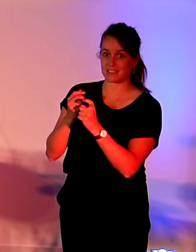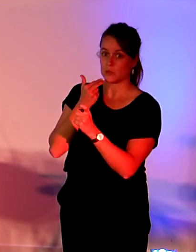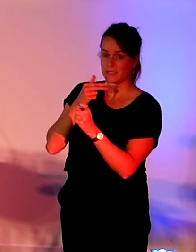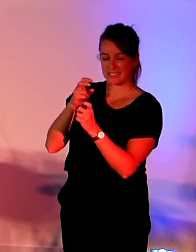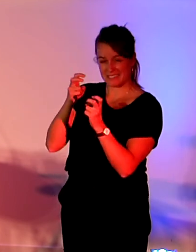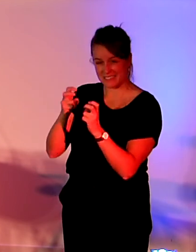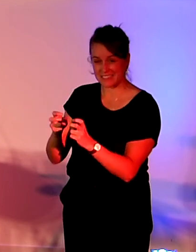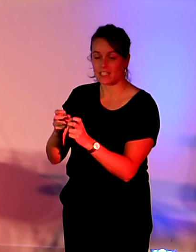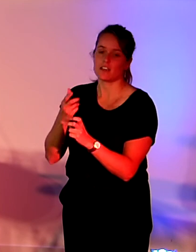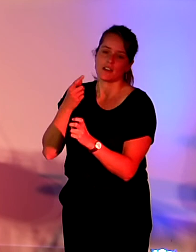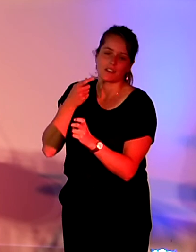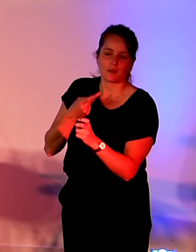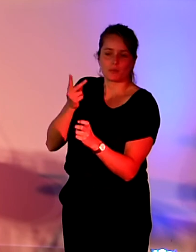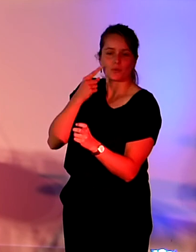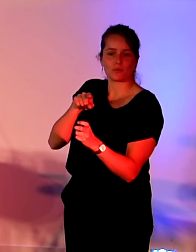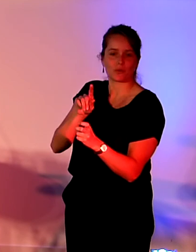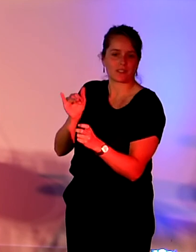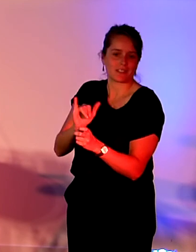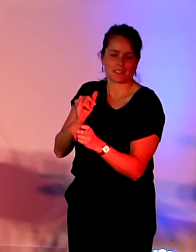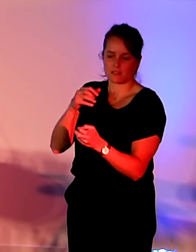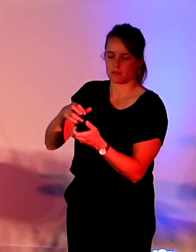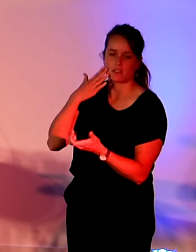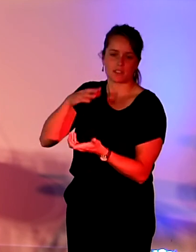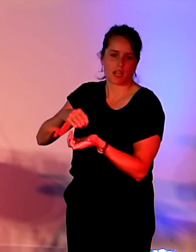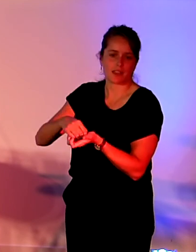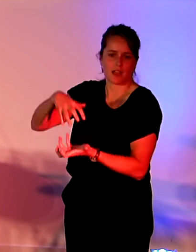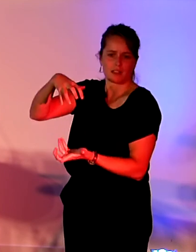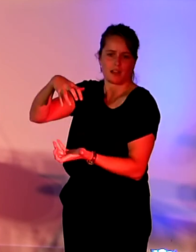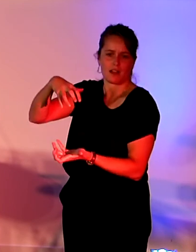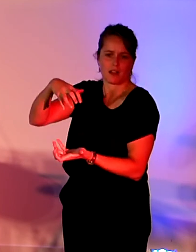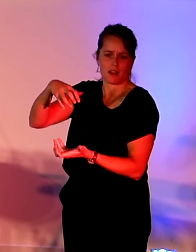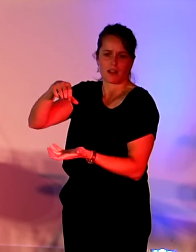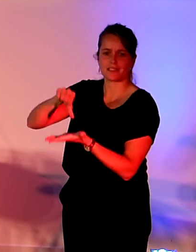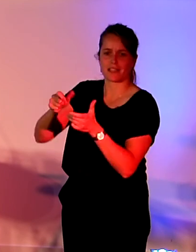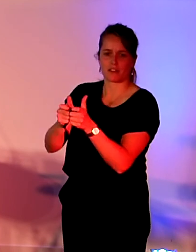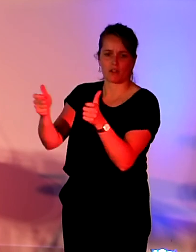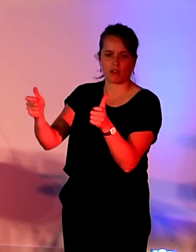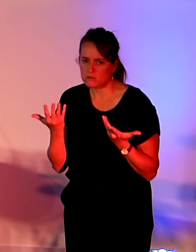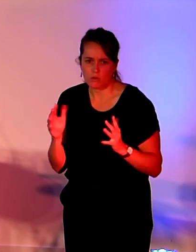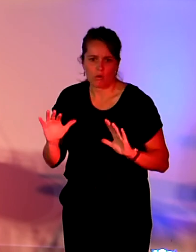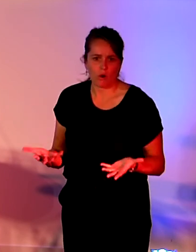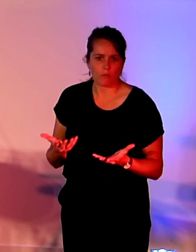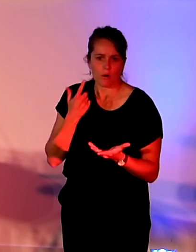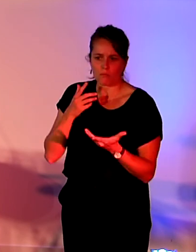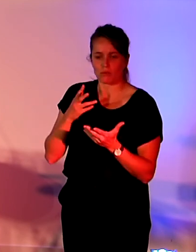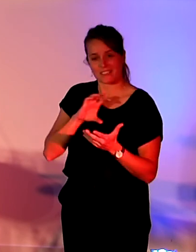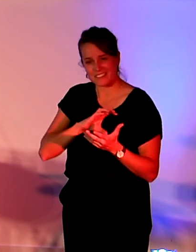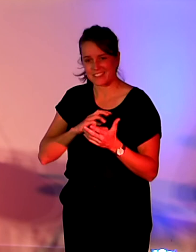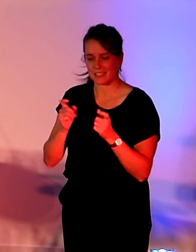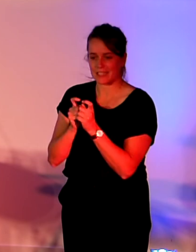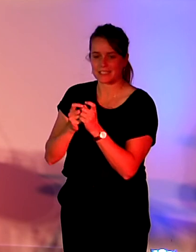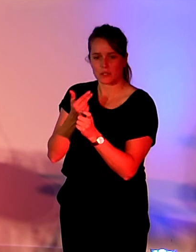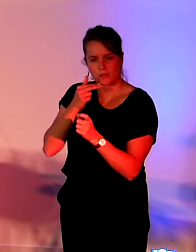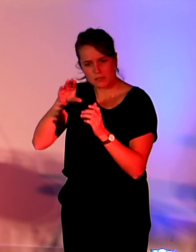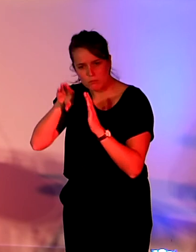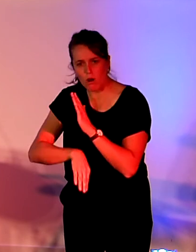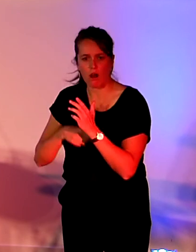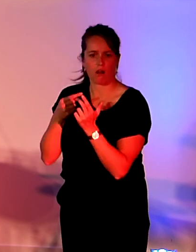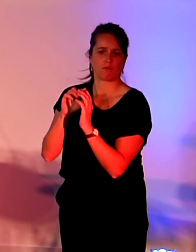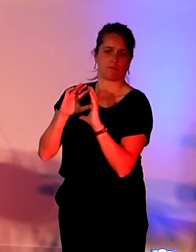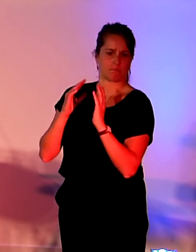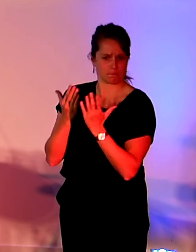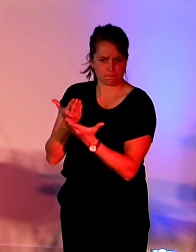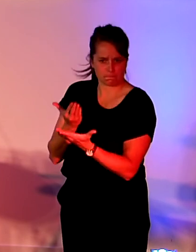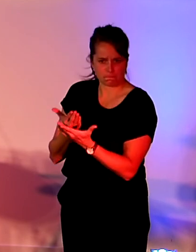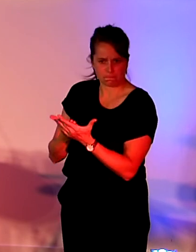fait aux data centers qui vont adopter des principes d'éco-conception et d'efficacité énergétique. Donc la deuxième partie de cet